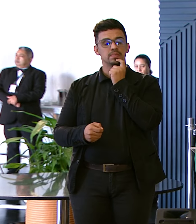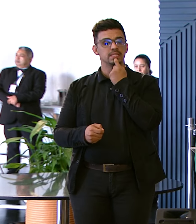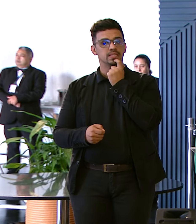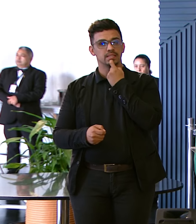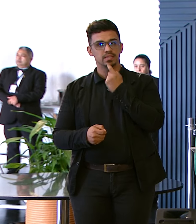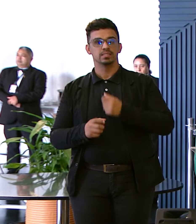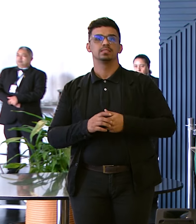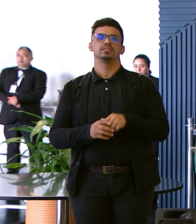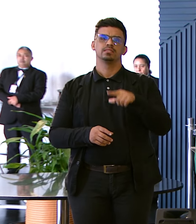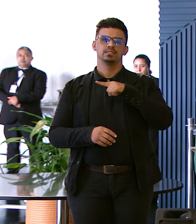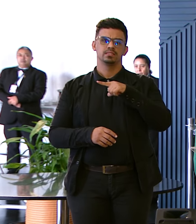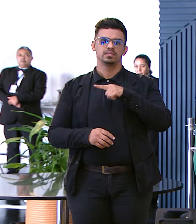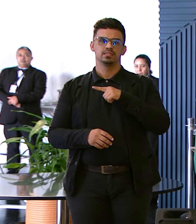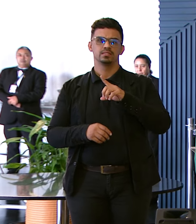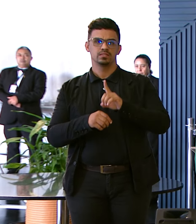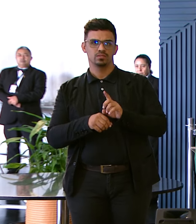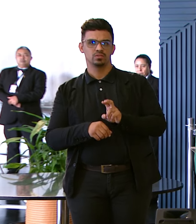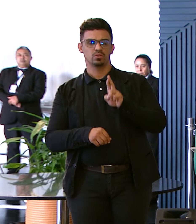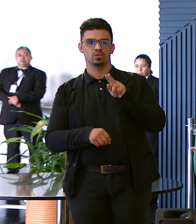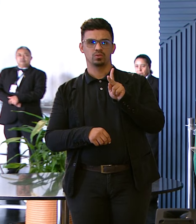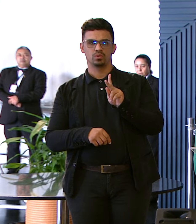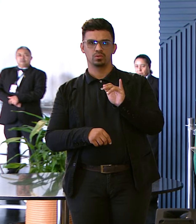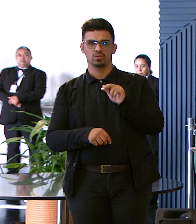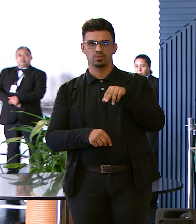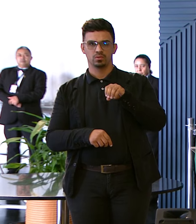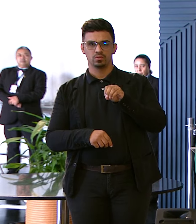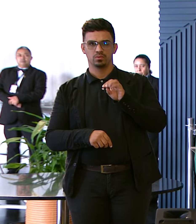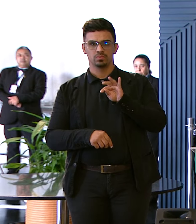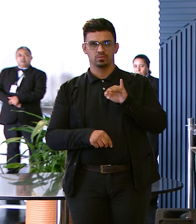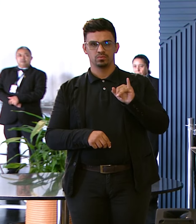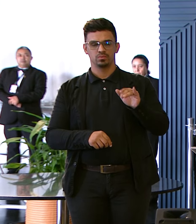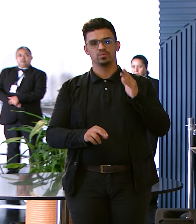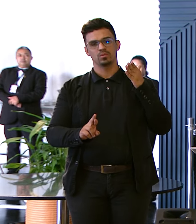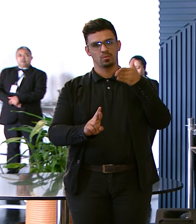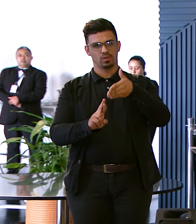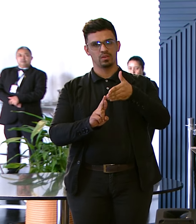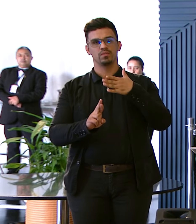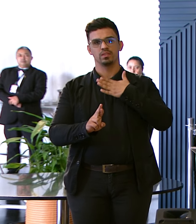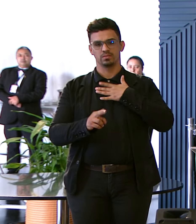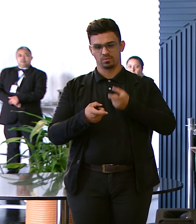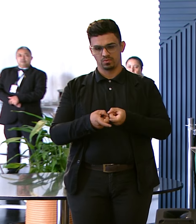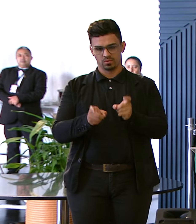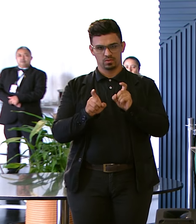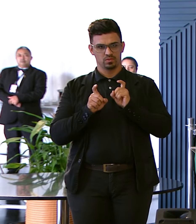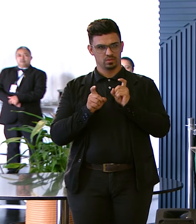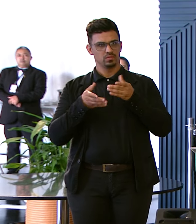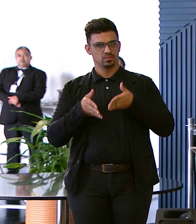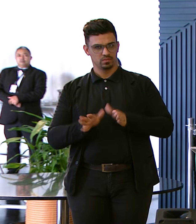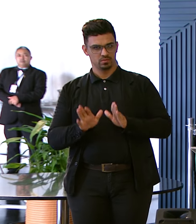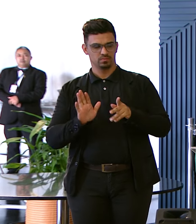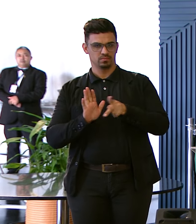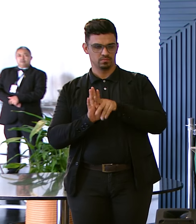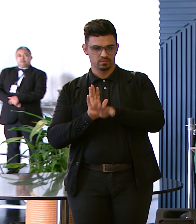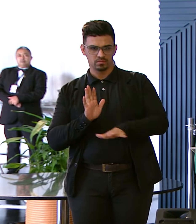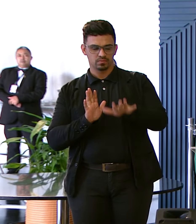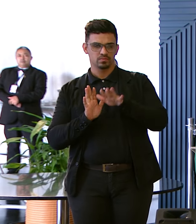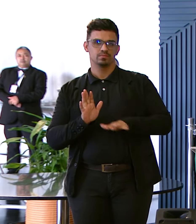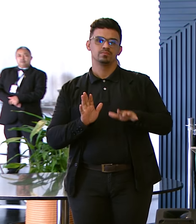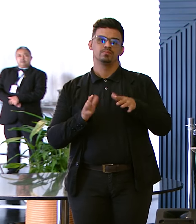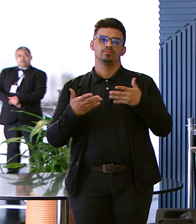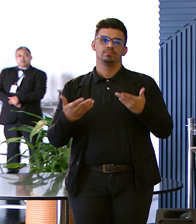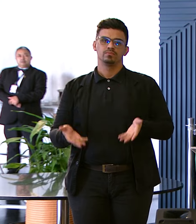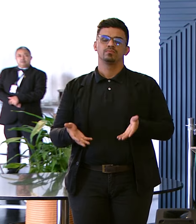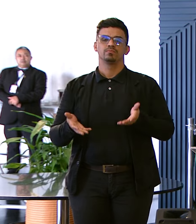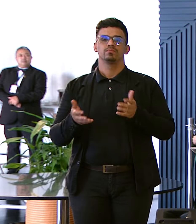E tem o doutor Pinotti Como referência Para ser ginecologista Obstéptico Então esse prêmio